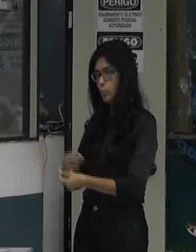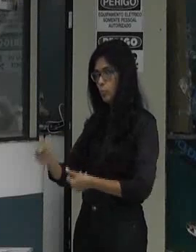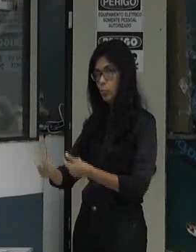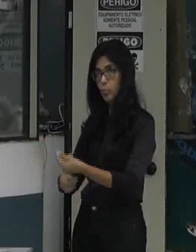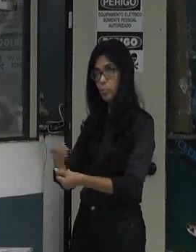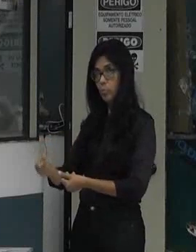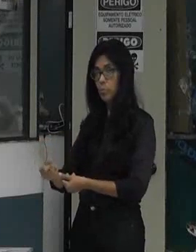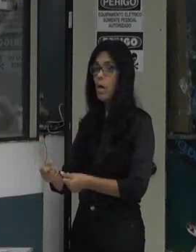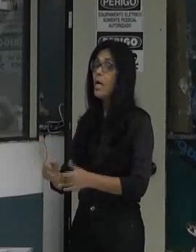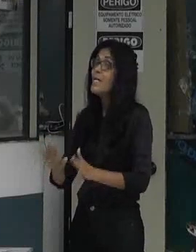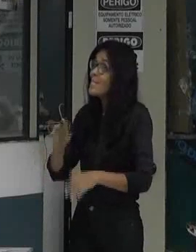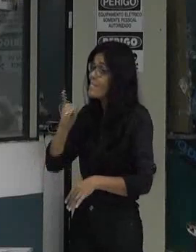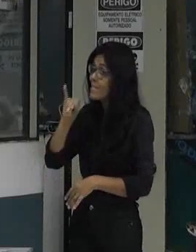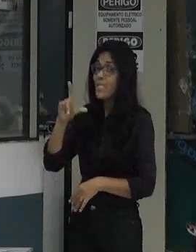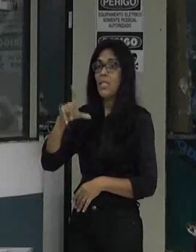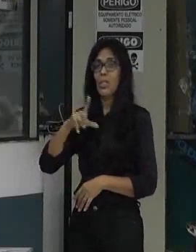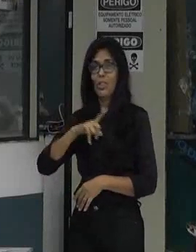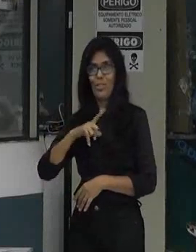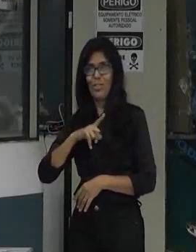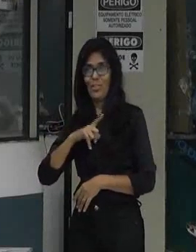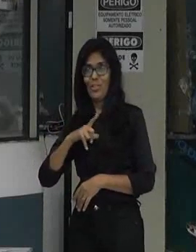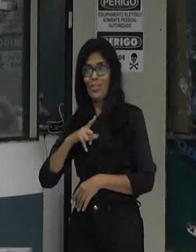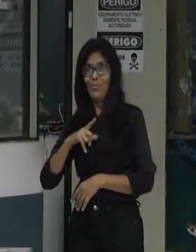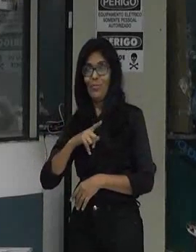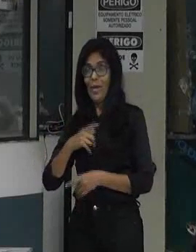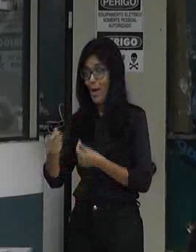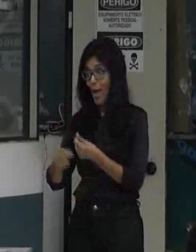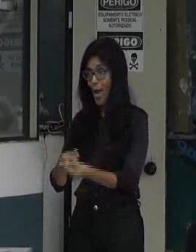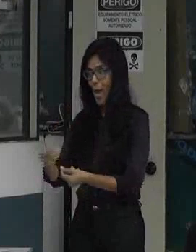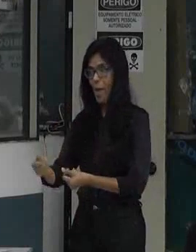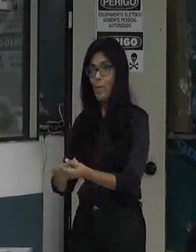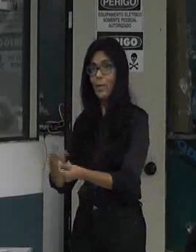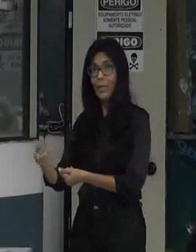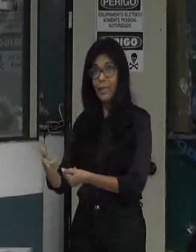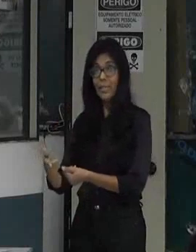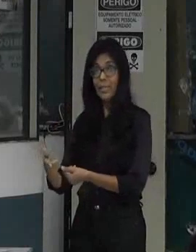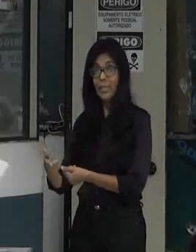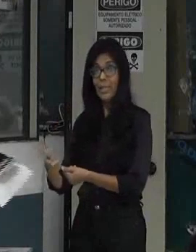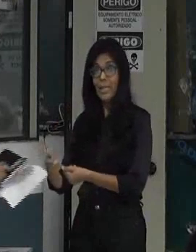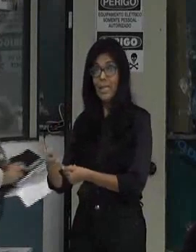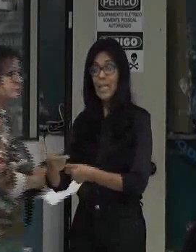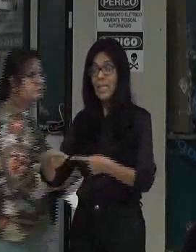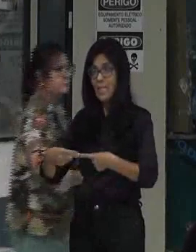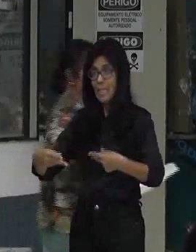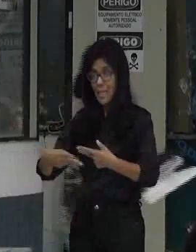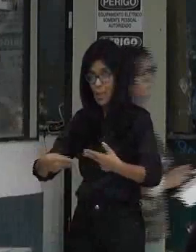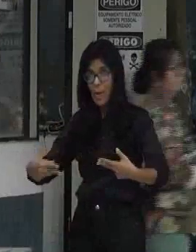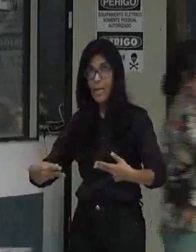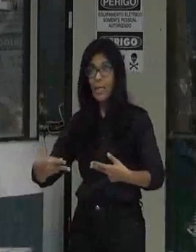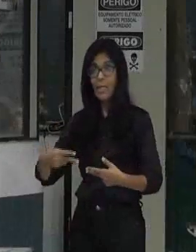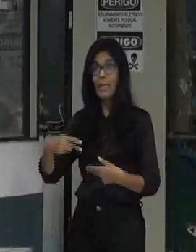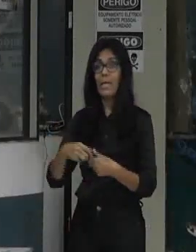sempre eletrônica e quando tiver um cidadão uma cidadã entrando no ônibus